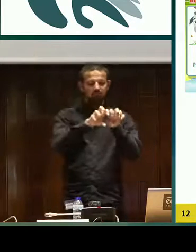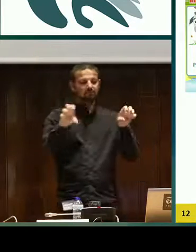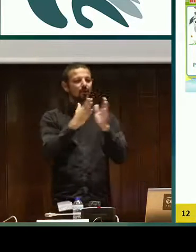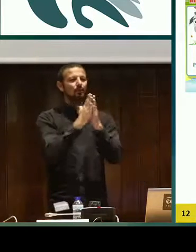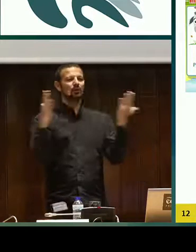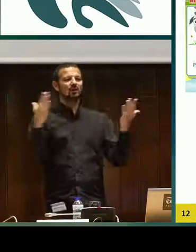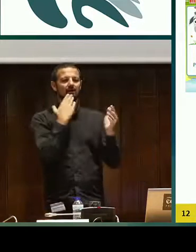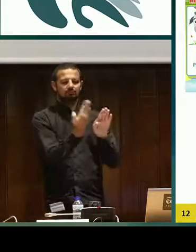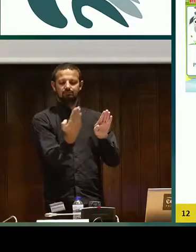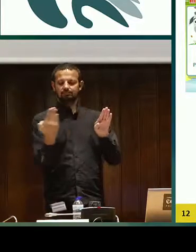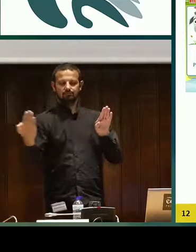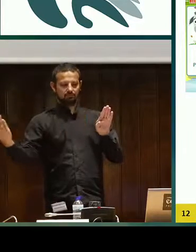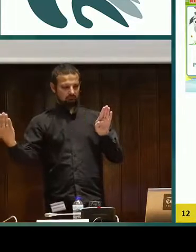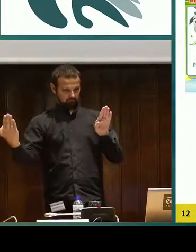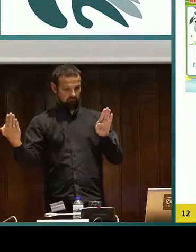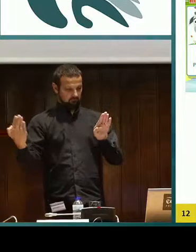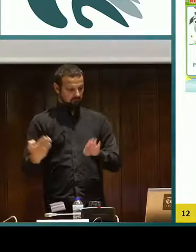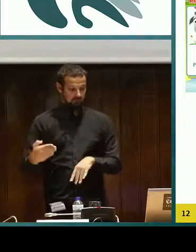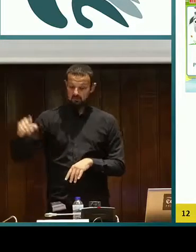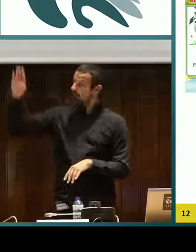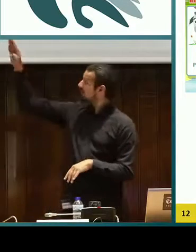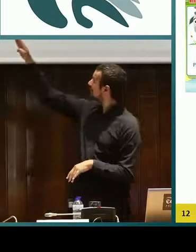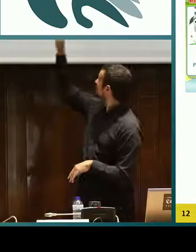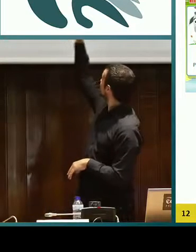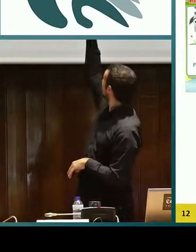En la parte de arriba veis lo que sería la biblioteca.